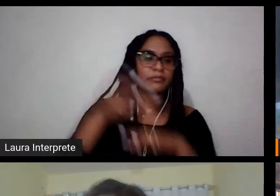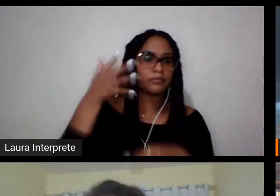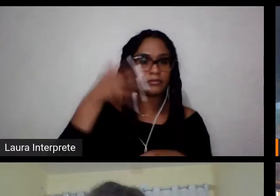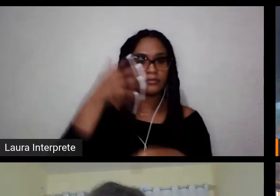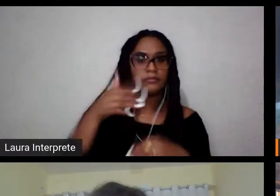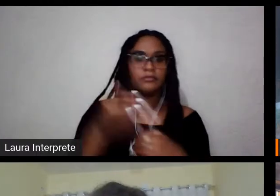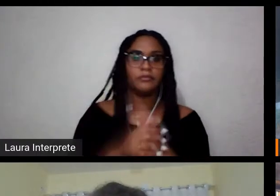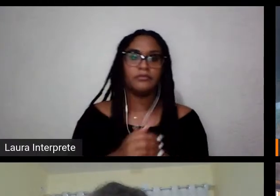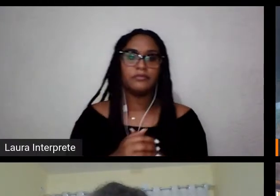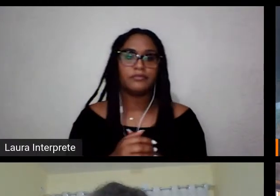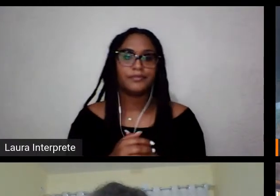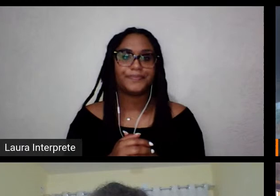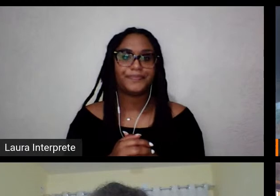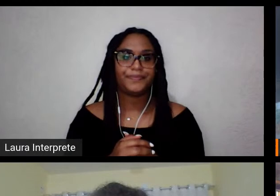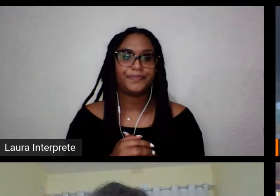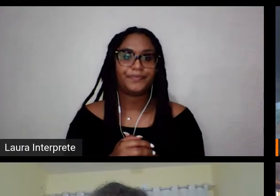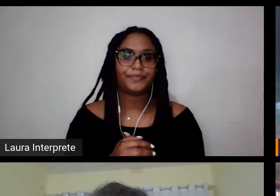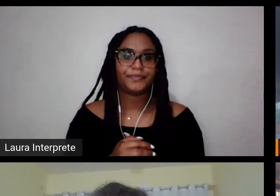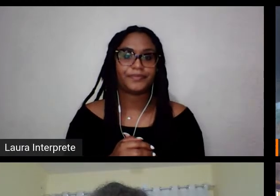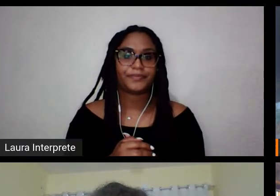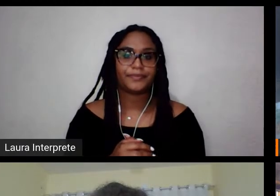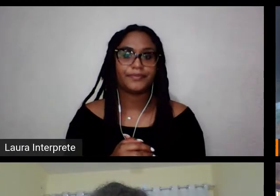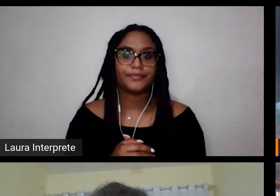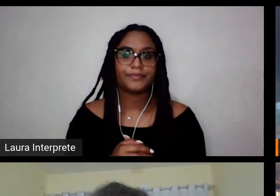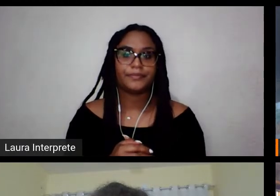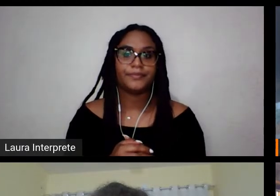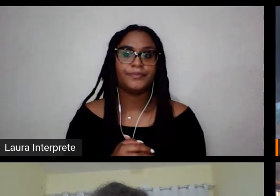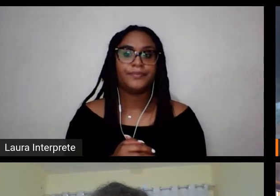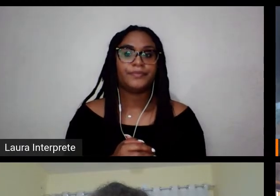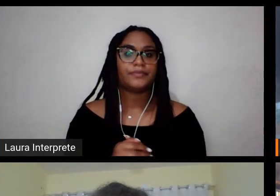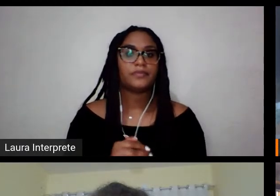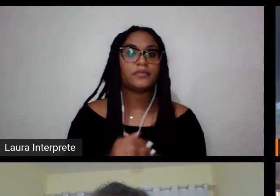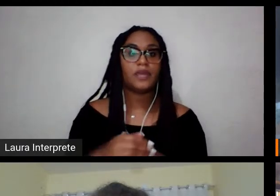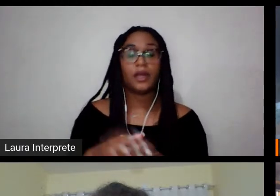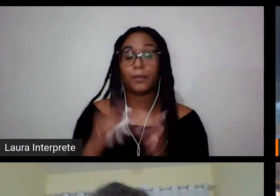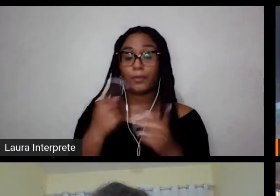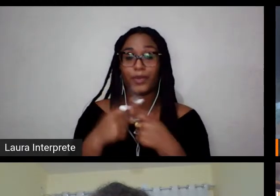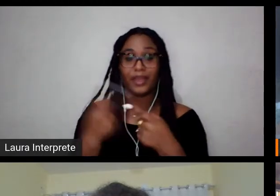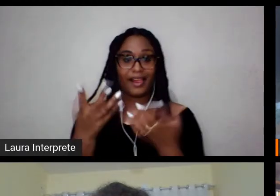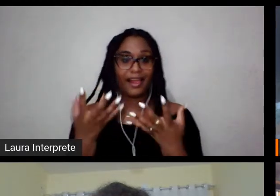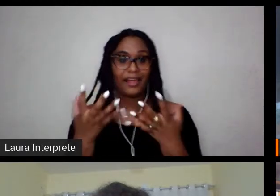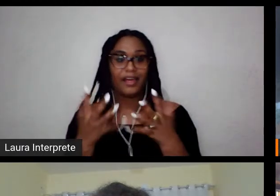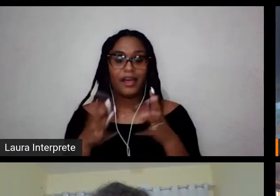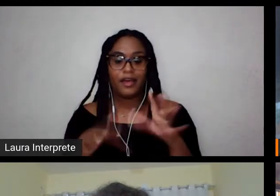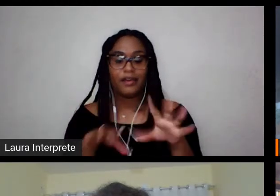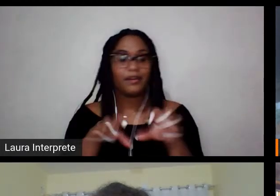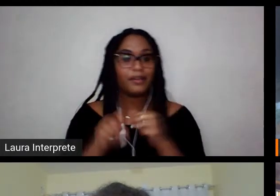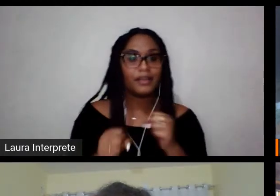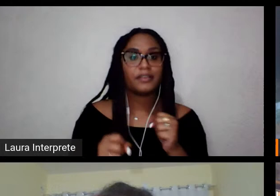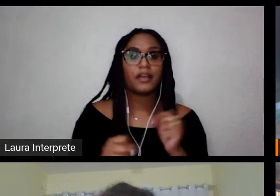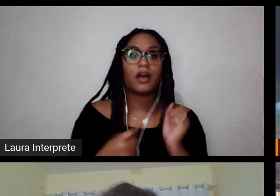também para ter essa formação e poder potencializar ainda mais a sua voz.